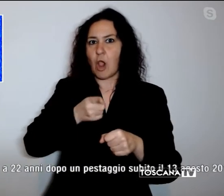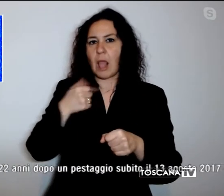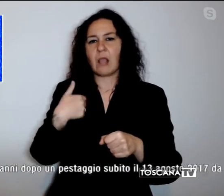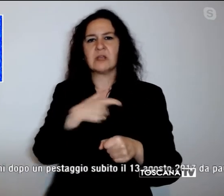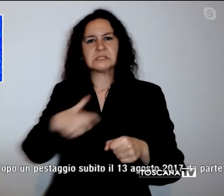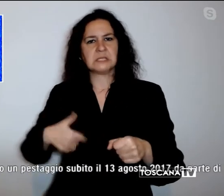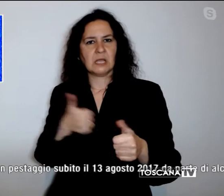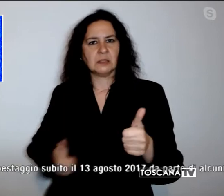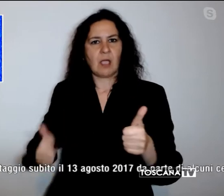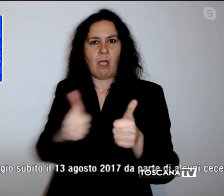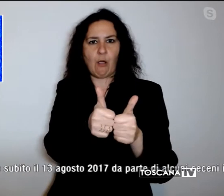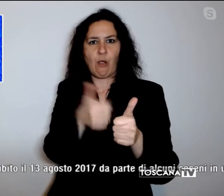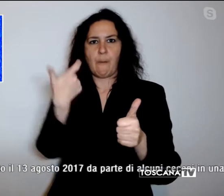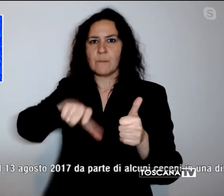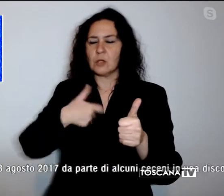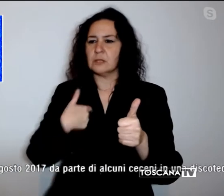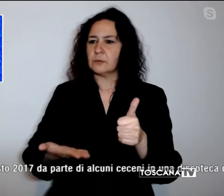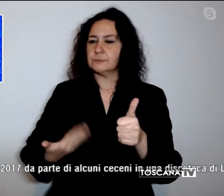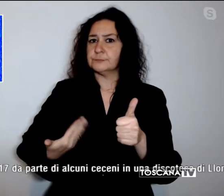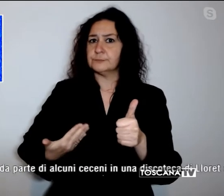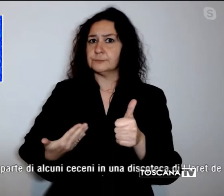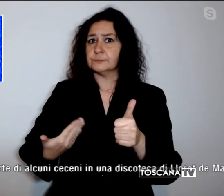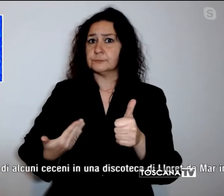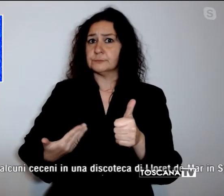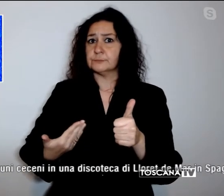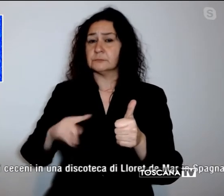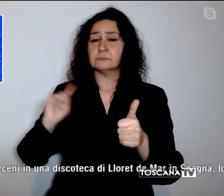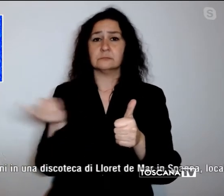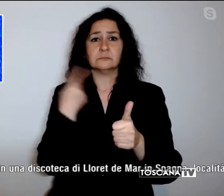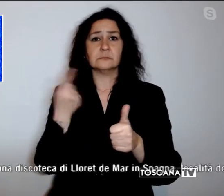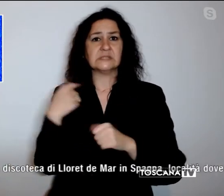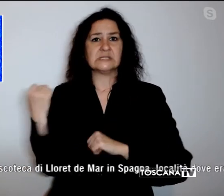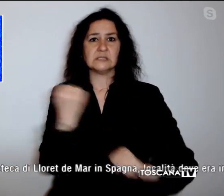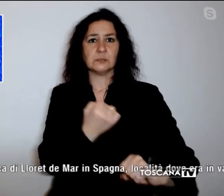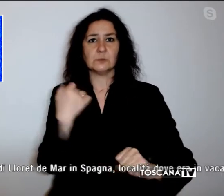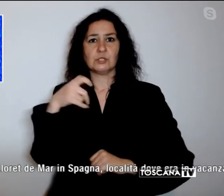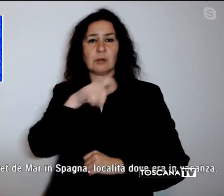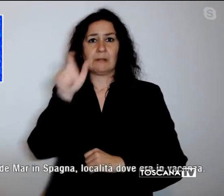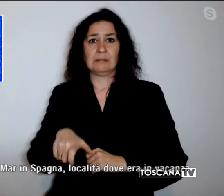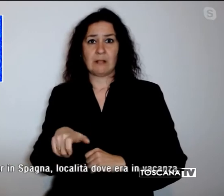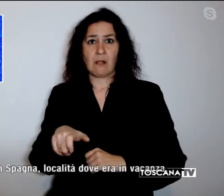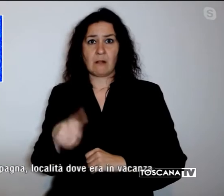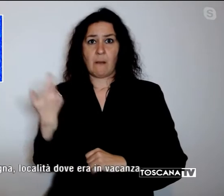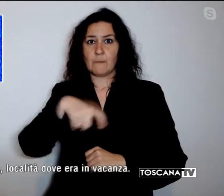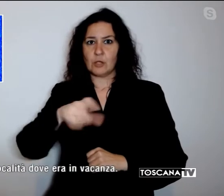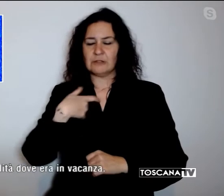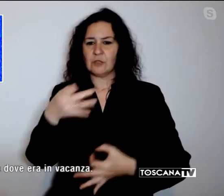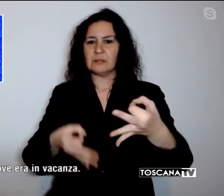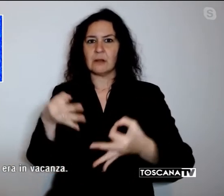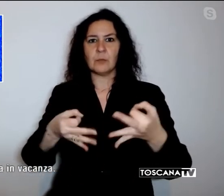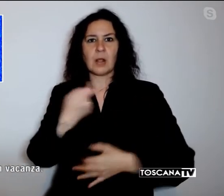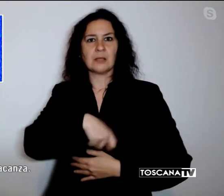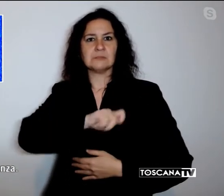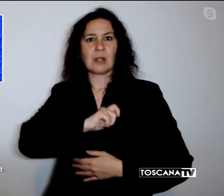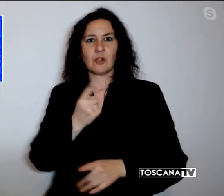sollecitazione da parte di tutte le istituzioni italiane affinché il tribunale spagnolo emetta